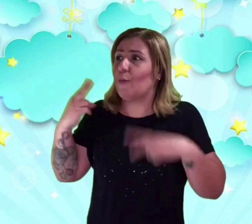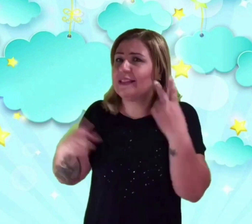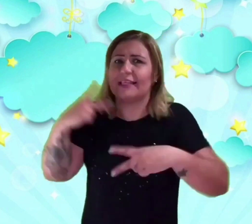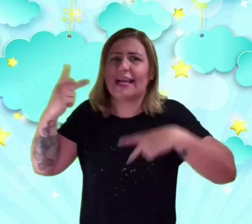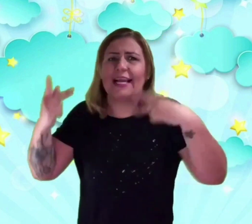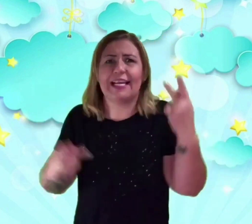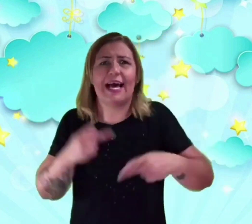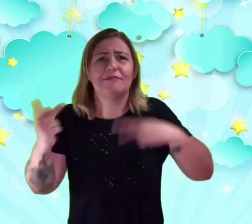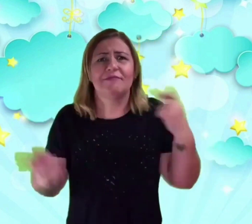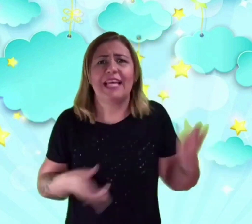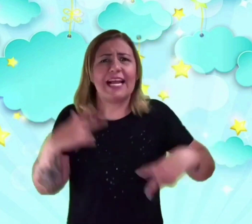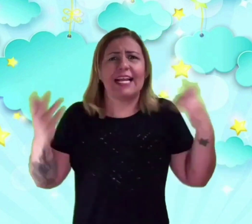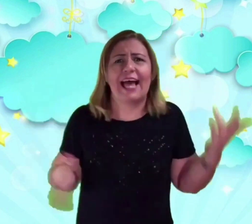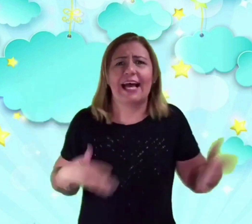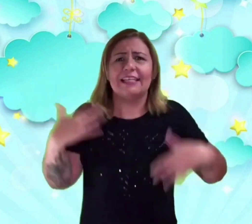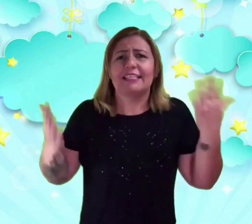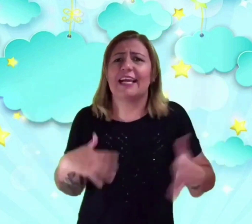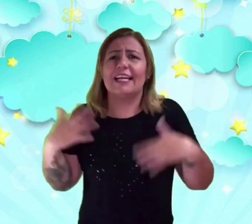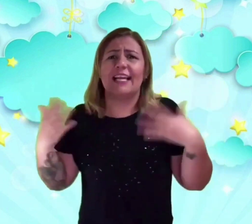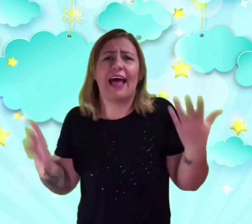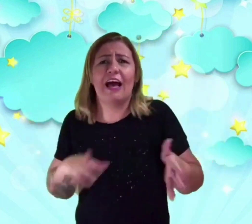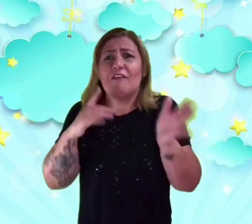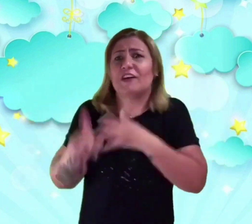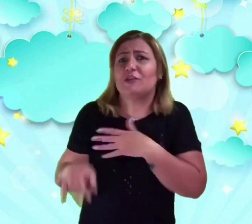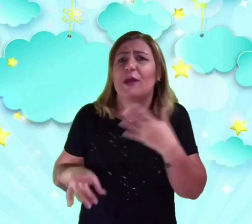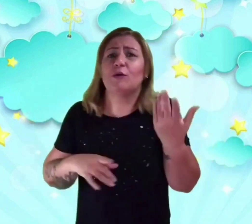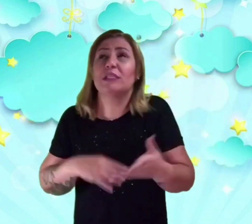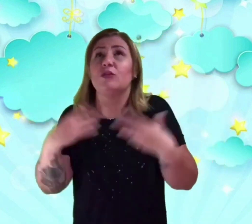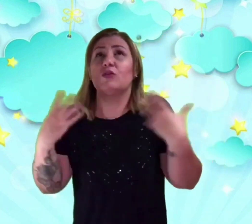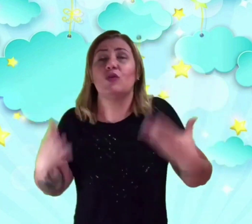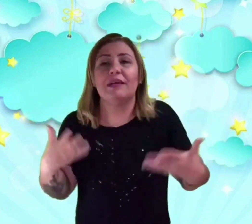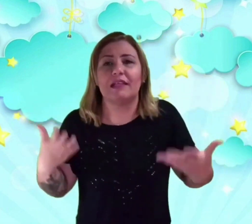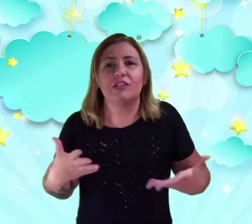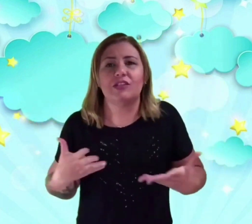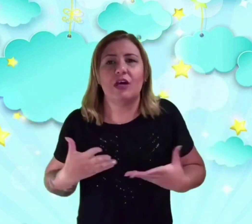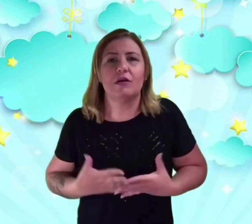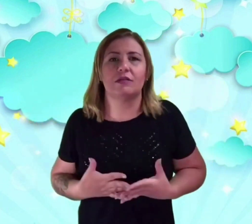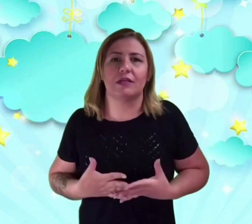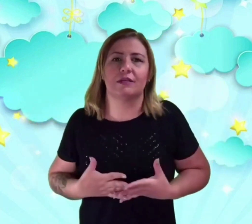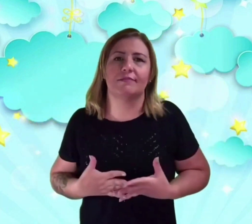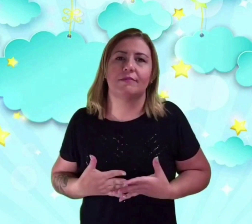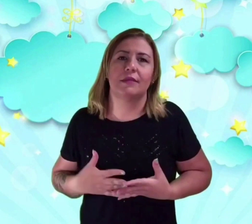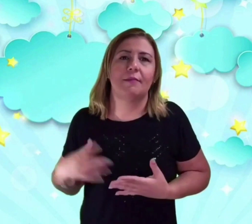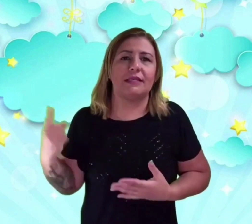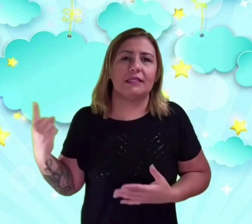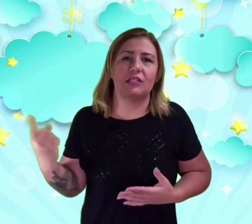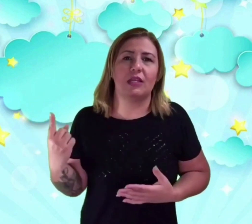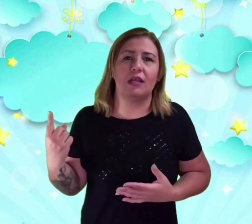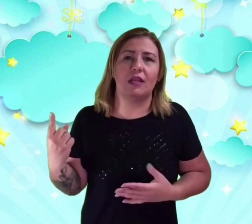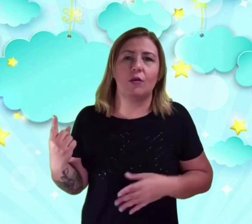começa a tagarelar, tagarelar, tagarelar. Faz perguntas uma atrás da outra. Mas a estrela?